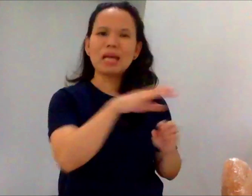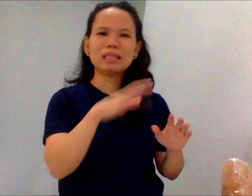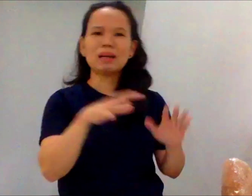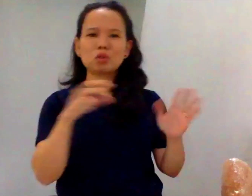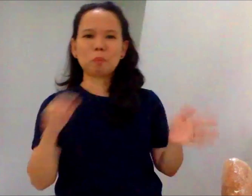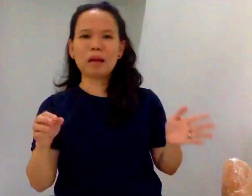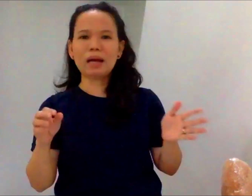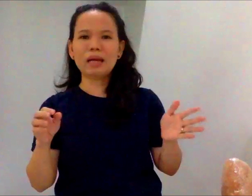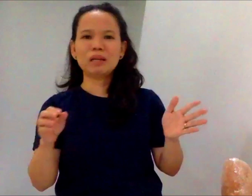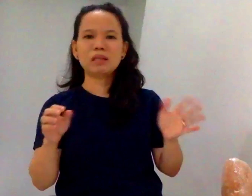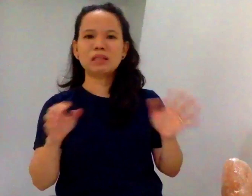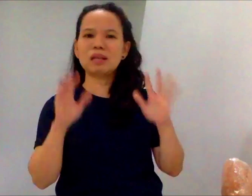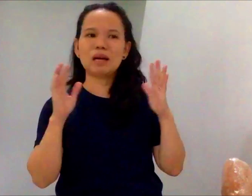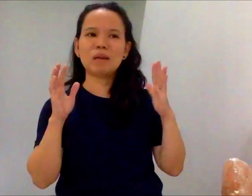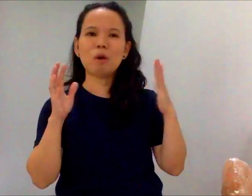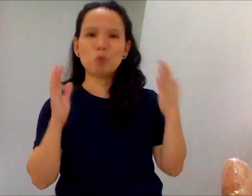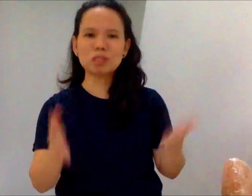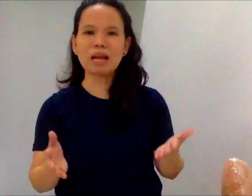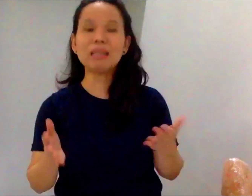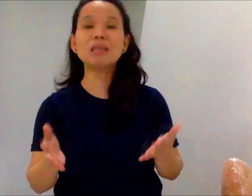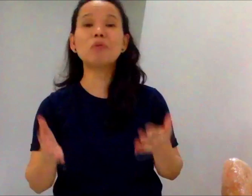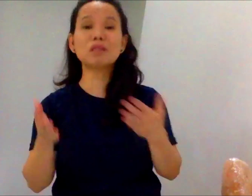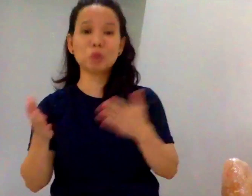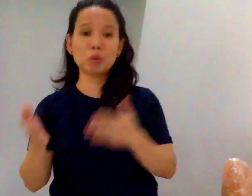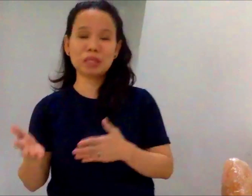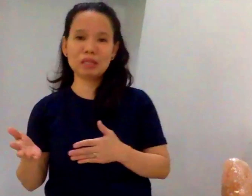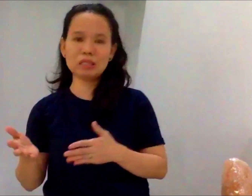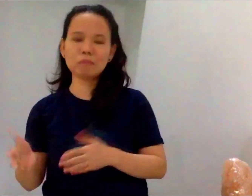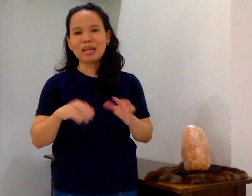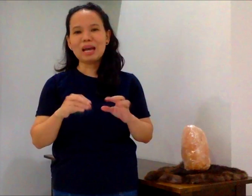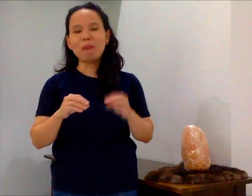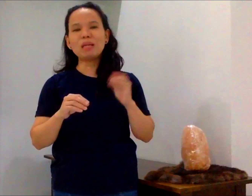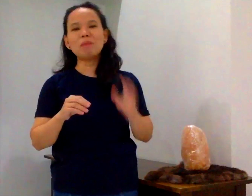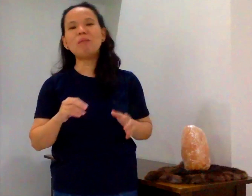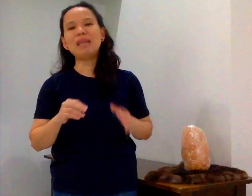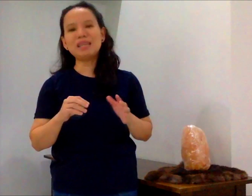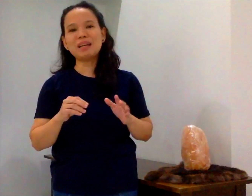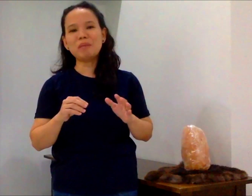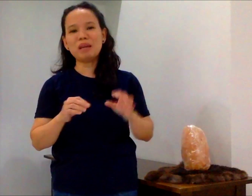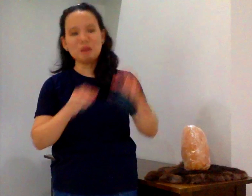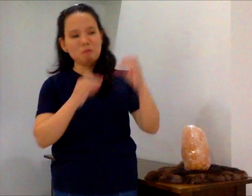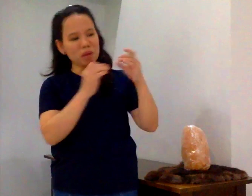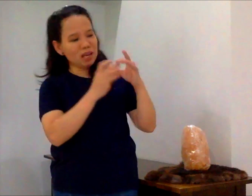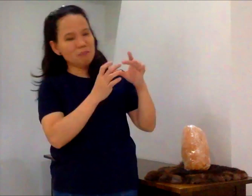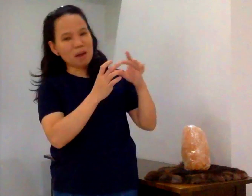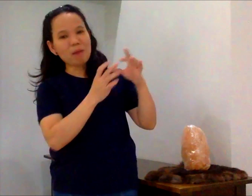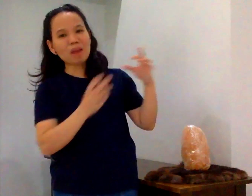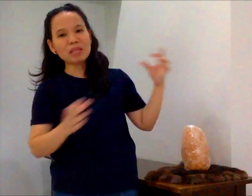nakita kang supply na paubos na, ilista mo na sa grocery list. Kaya kapag namamalengki kami, ay mahaba kaming